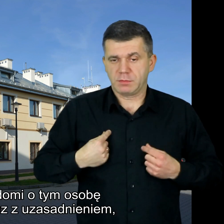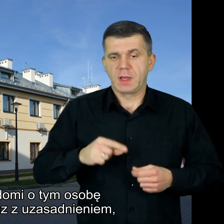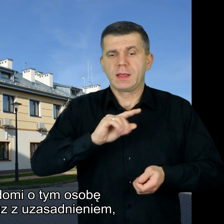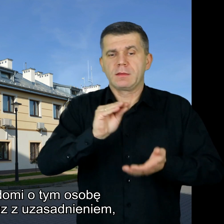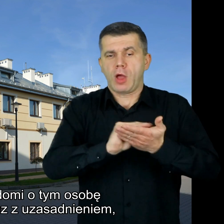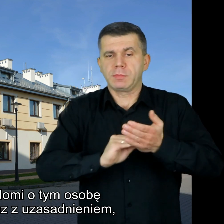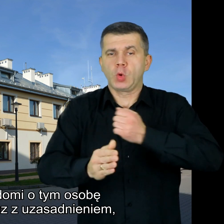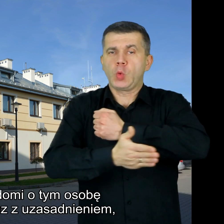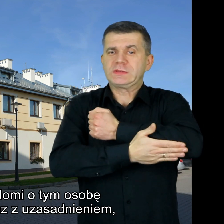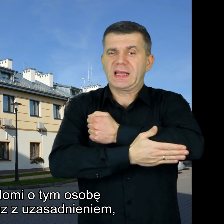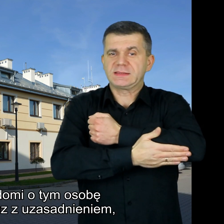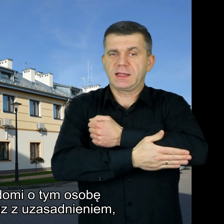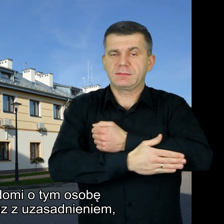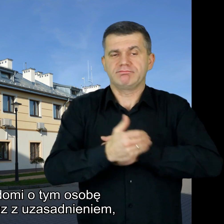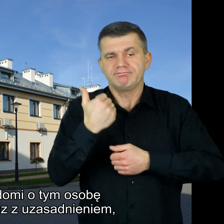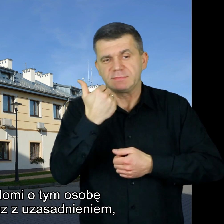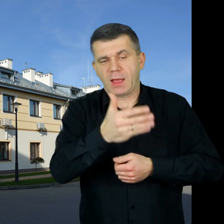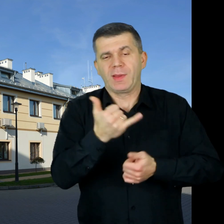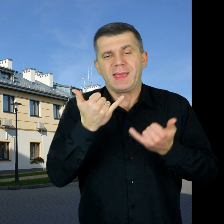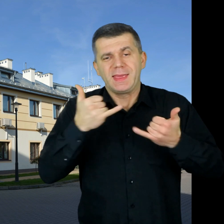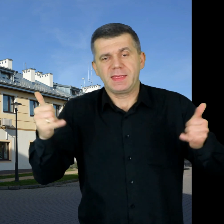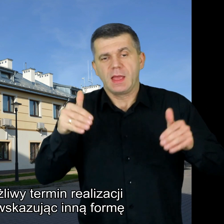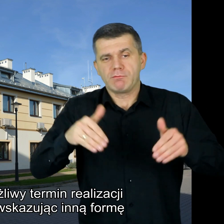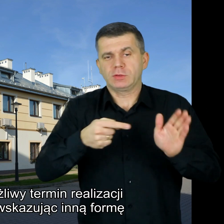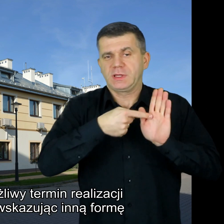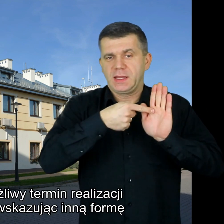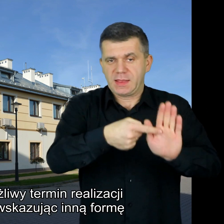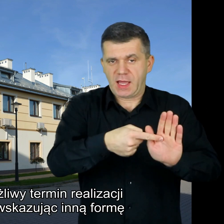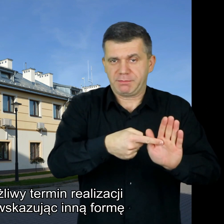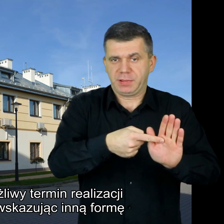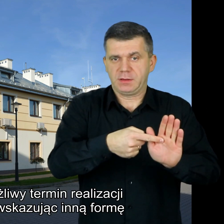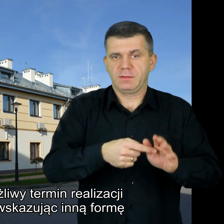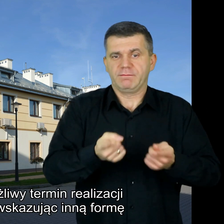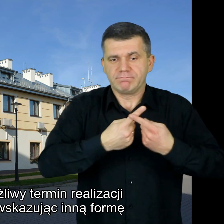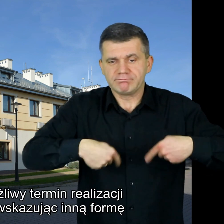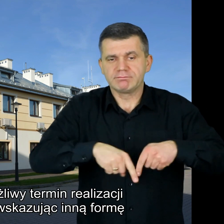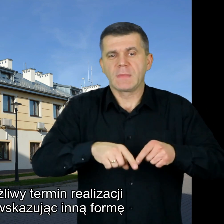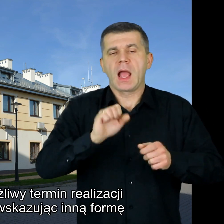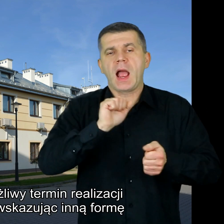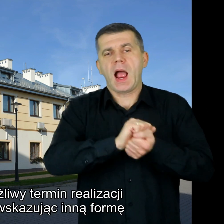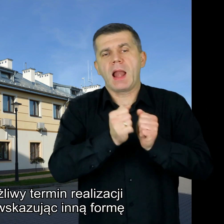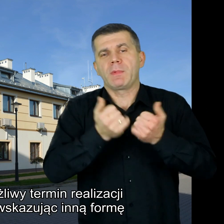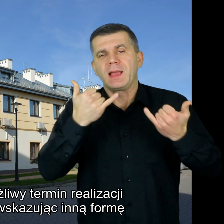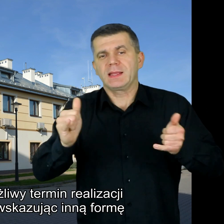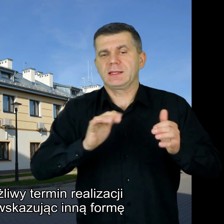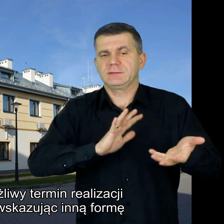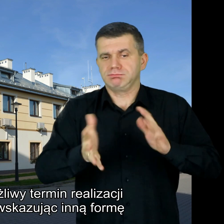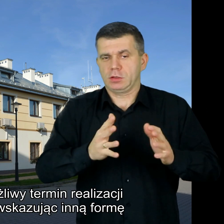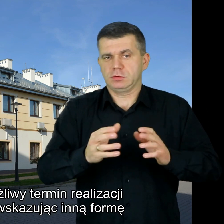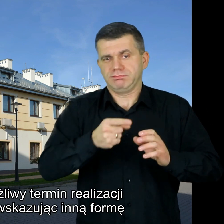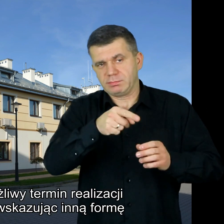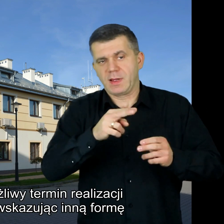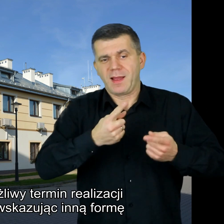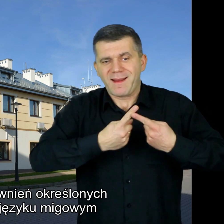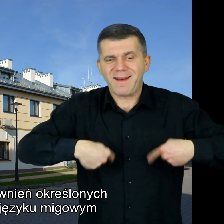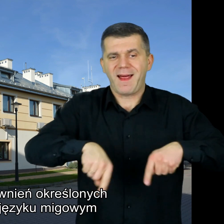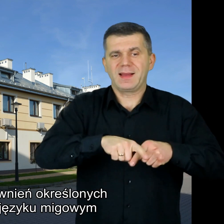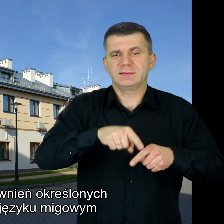uprawnioną wraz z uzasadnieniem, wyznaczając możliwy termin realizacji świadczenia lub wskazując inną formę realizacji